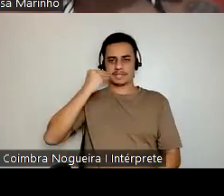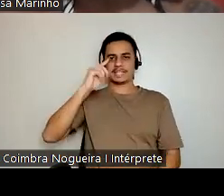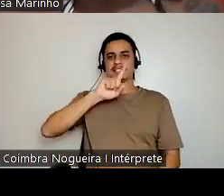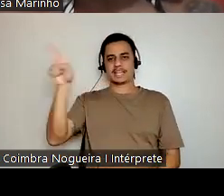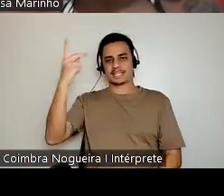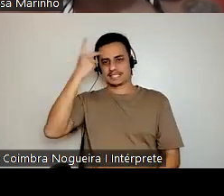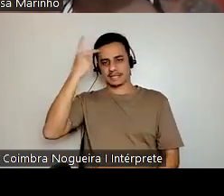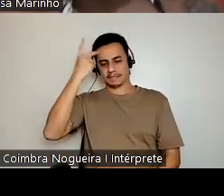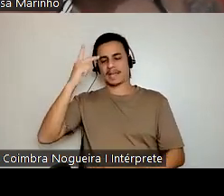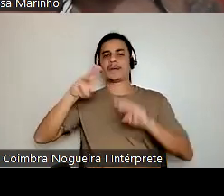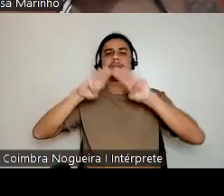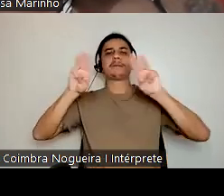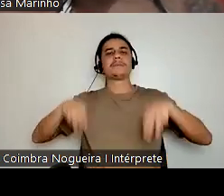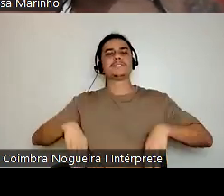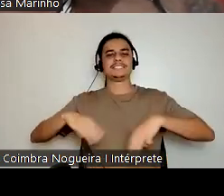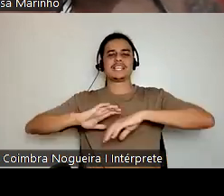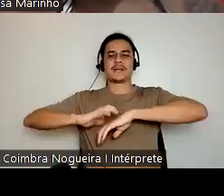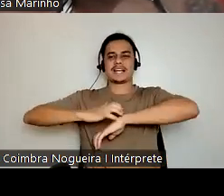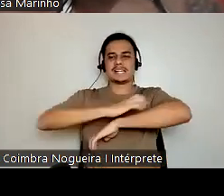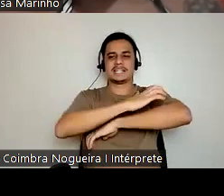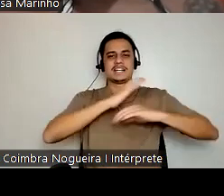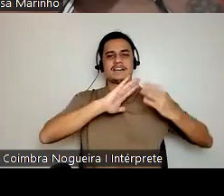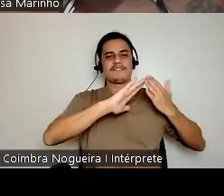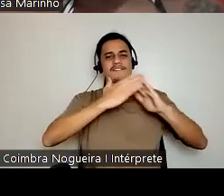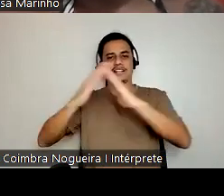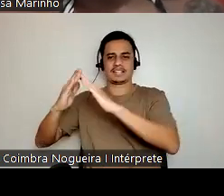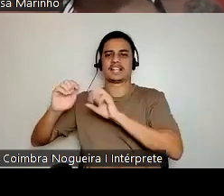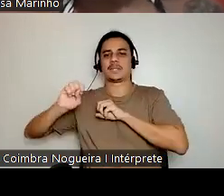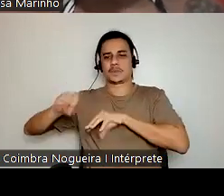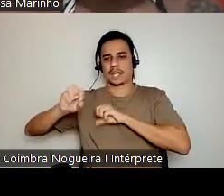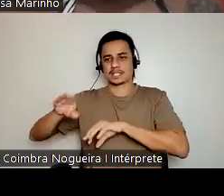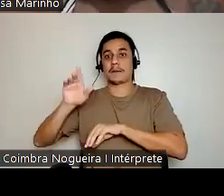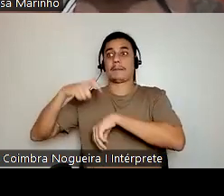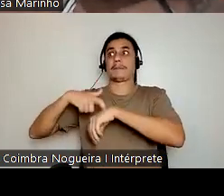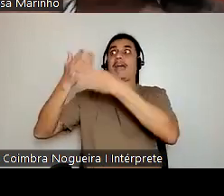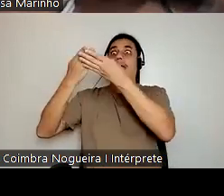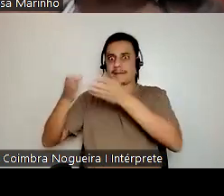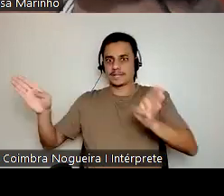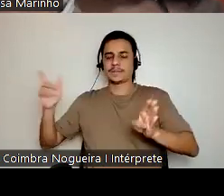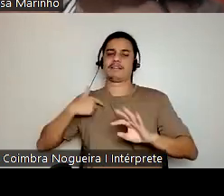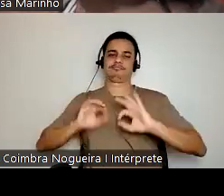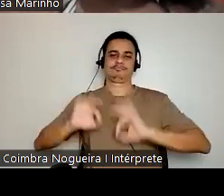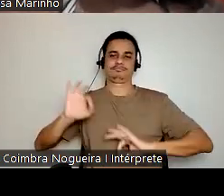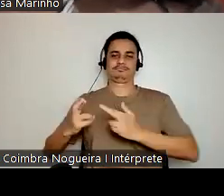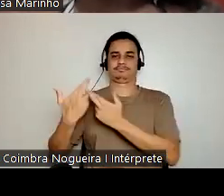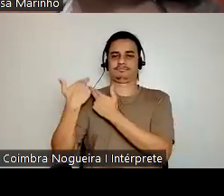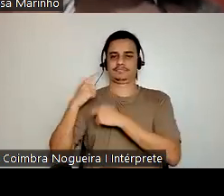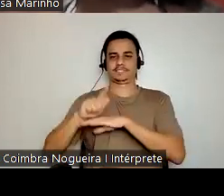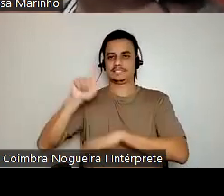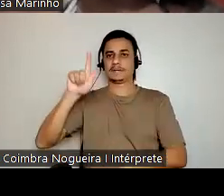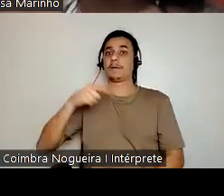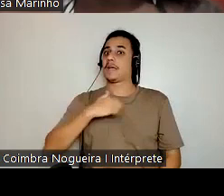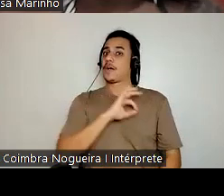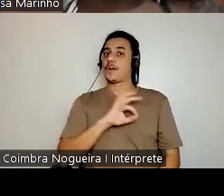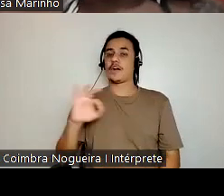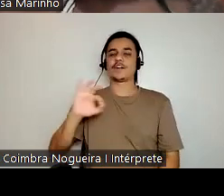Museu das Favelas, eu coordenei o educativo do Museu das Favelas no momento de sua abertura, e é muito bom, viu, Renata, voltar a São Paulo